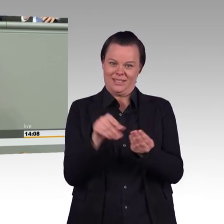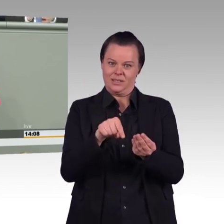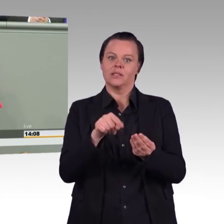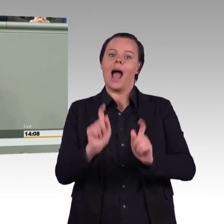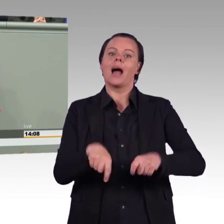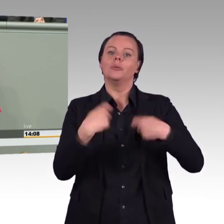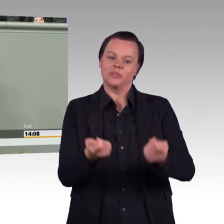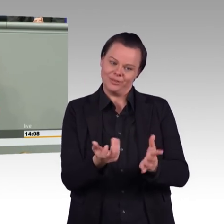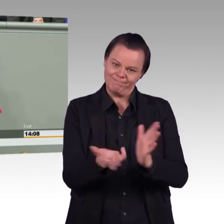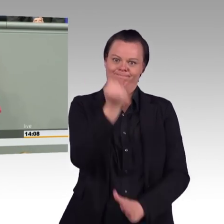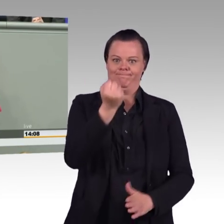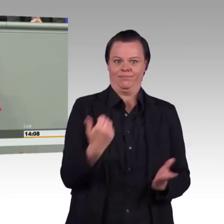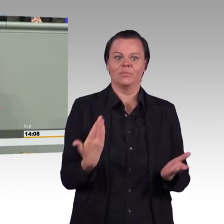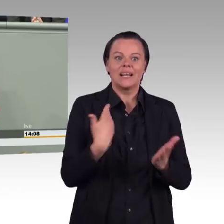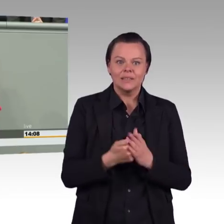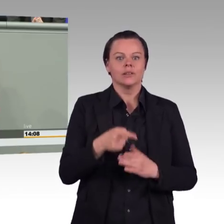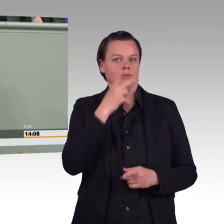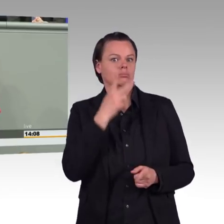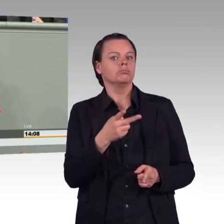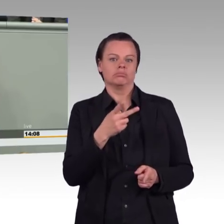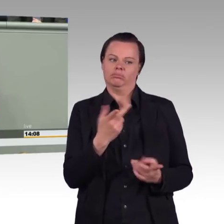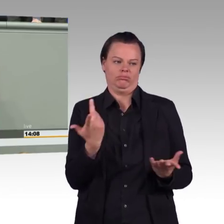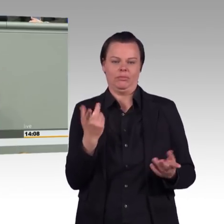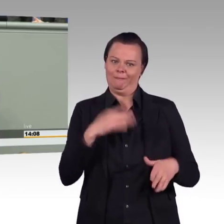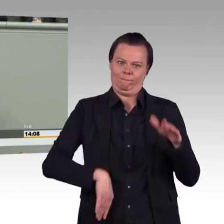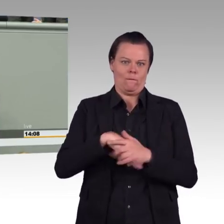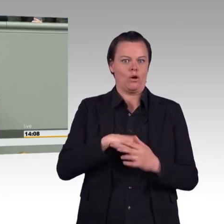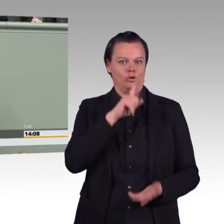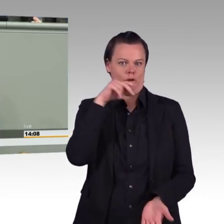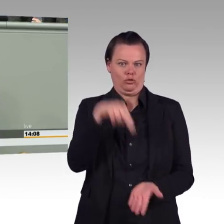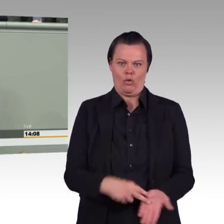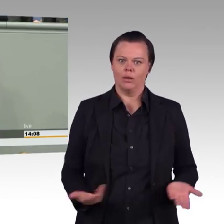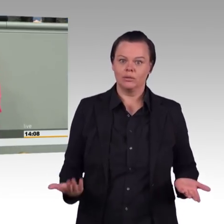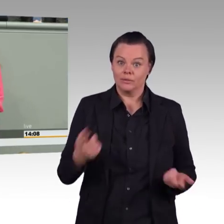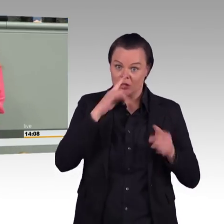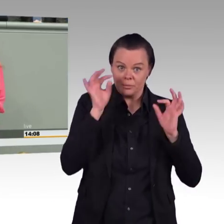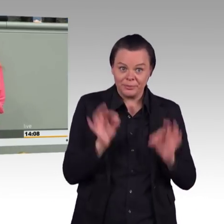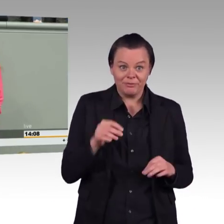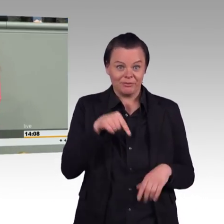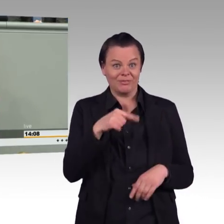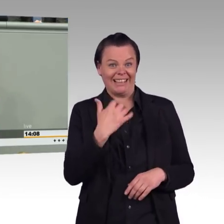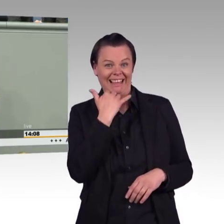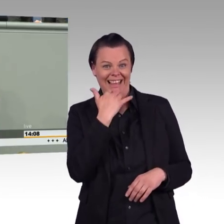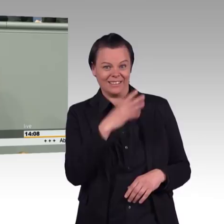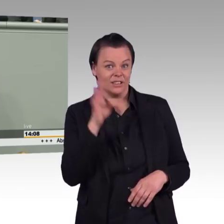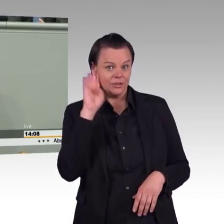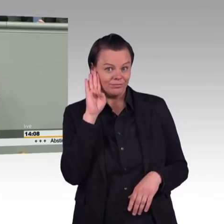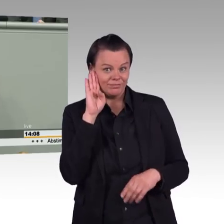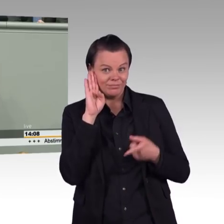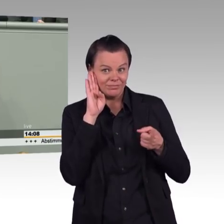Landtagswahlen. Und Sie denken, die Wählerinnen und Wähler könnten erschrecken, wenn sich was tut. Und genauso ist eben auch Ihre